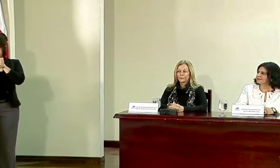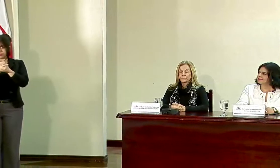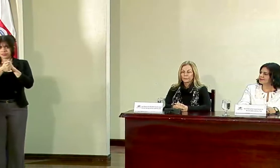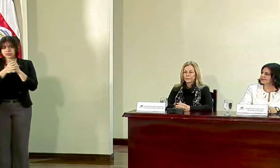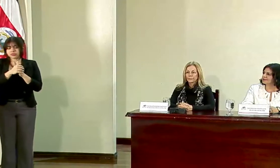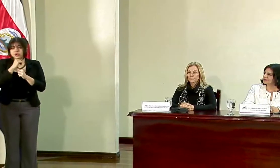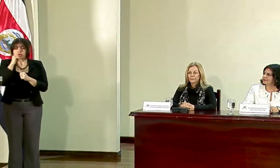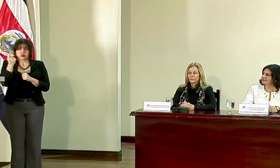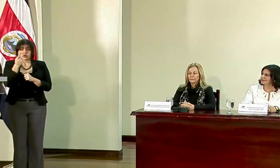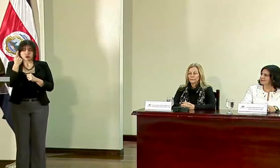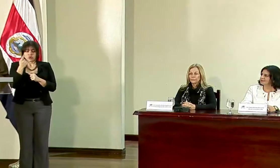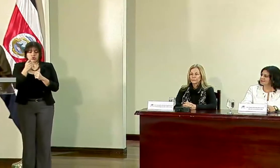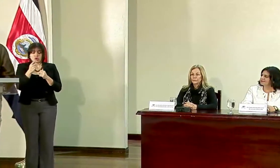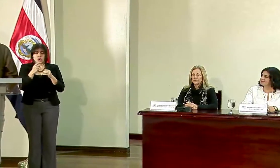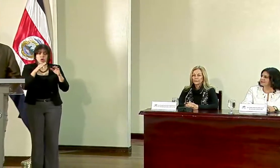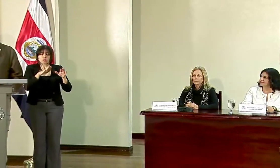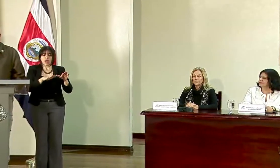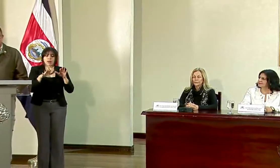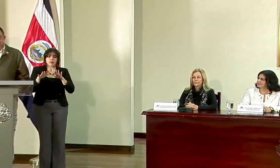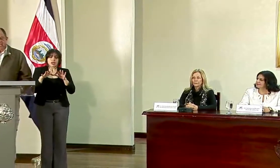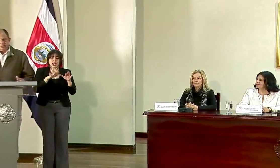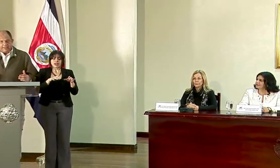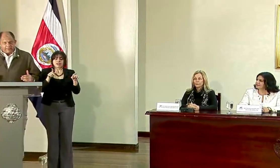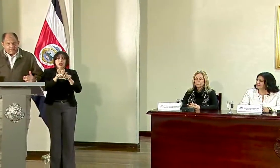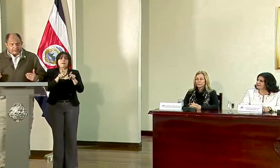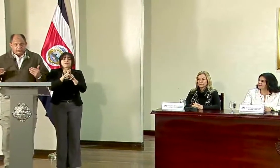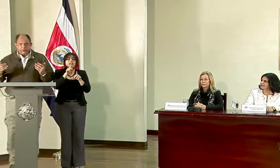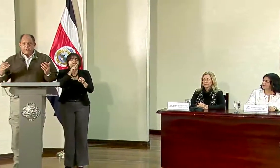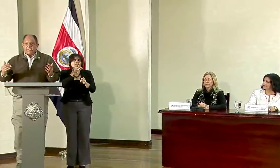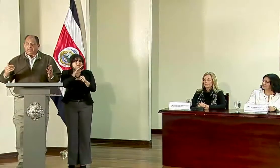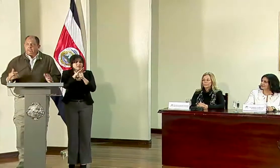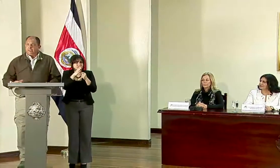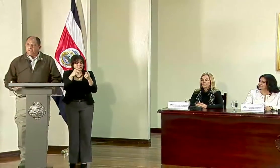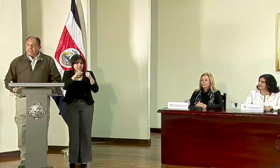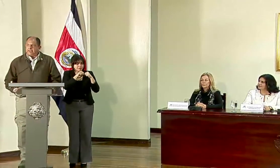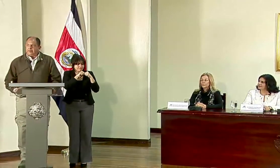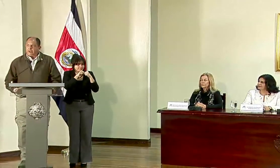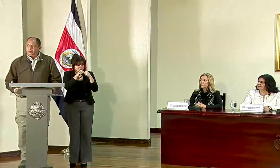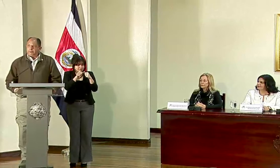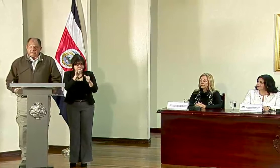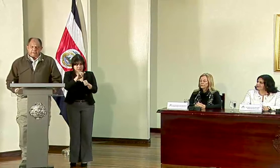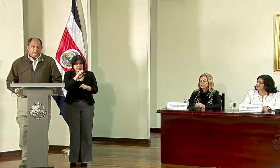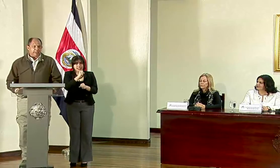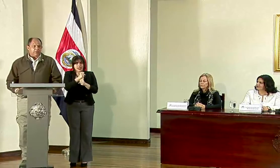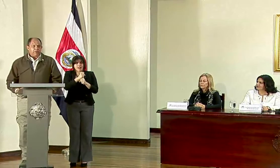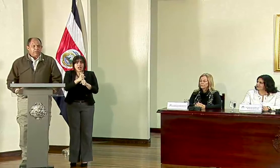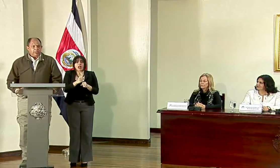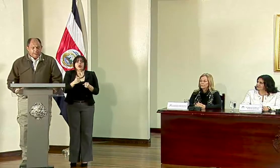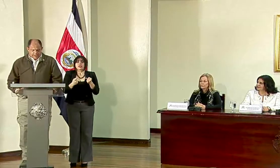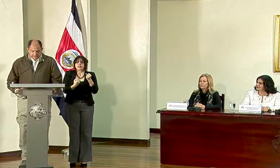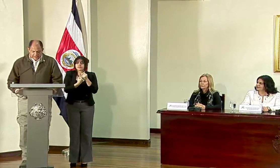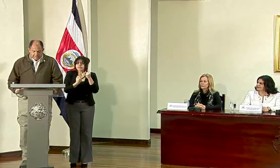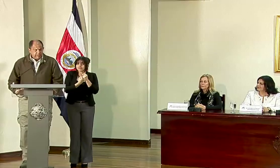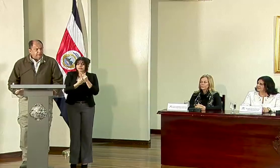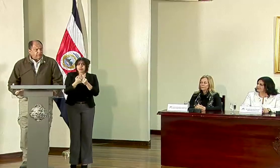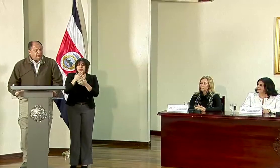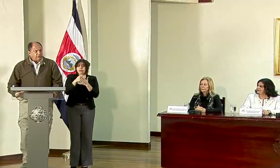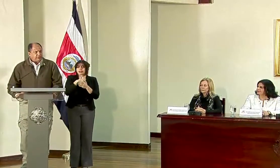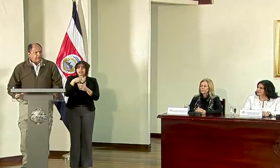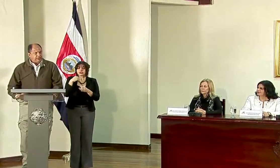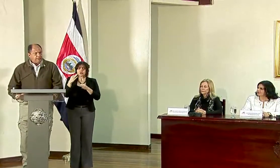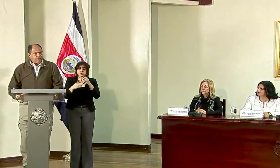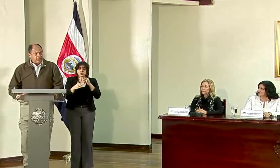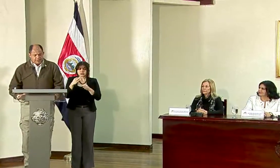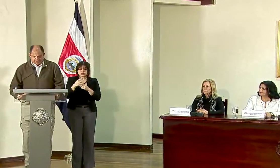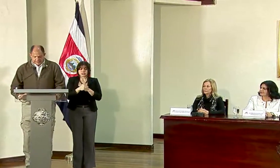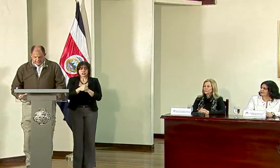no solamente armónica, sino también que garantice la continuidad del trabajo potenciado del Ministerio de